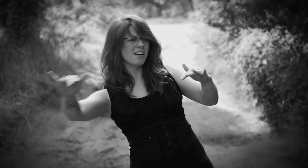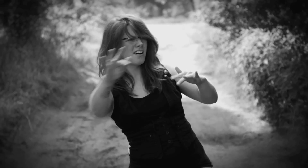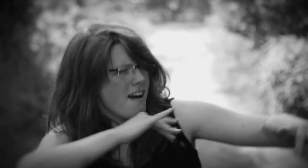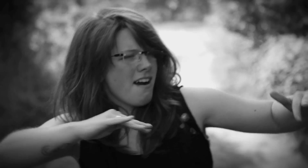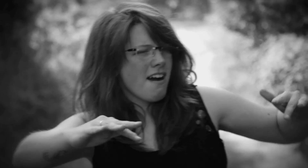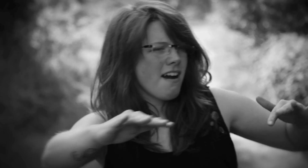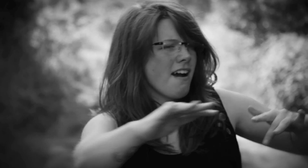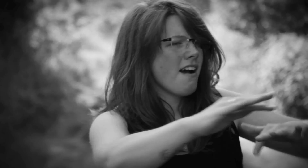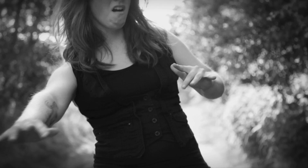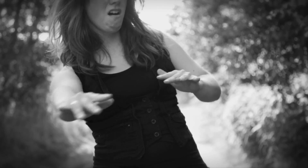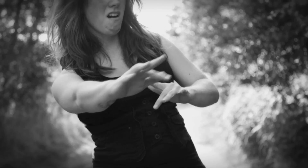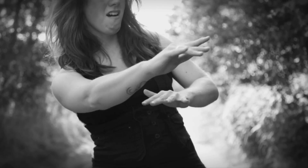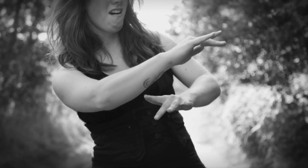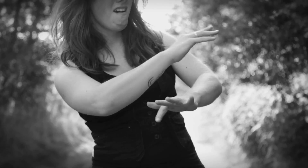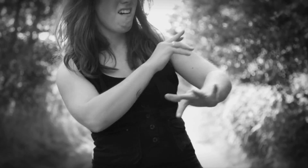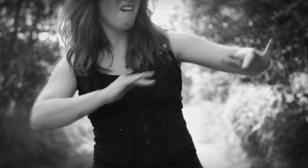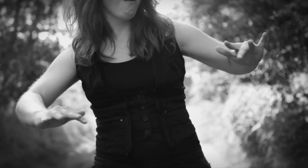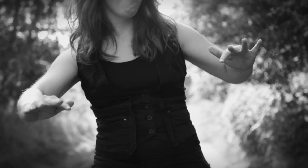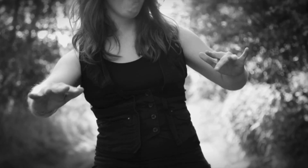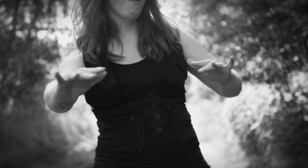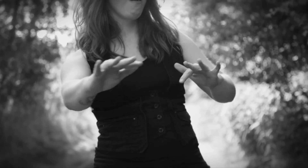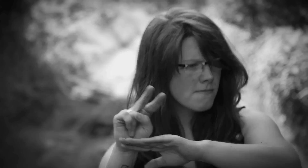Alles was sich bewegt, lass ich streng überwachen